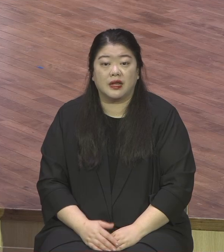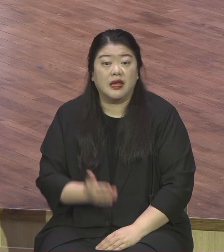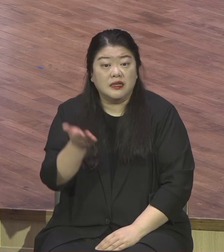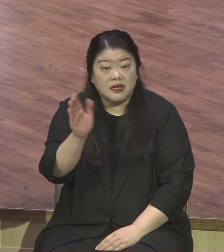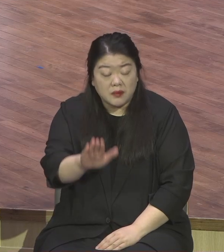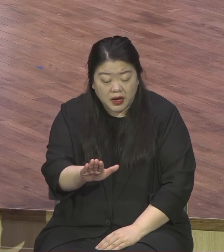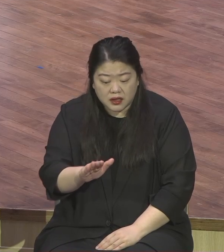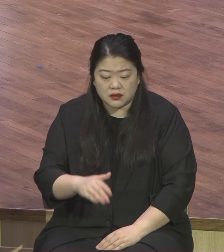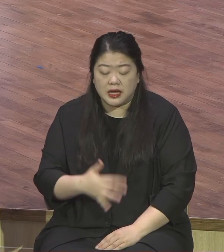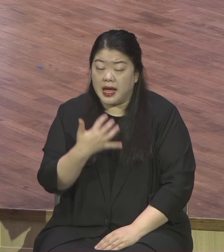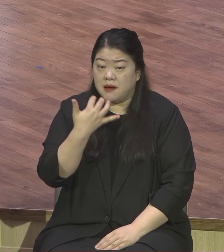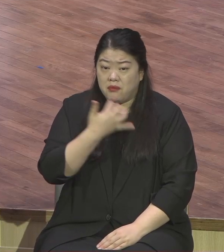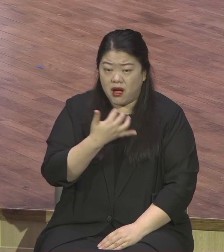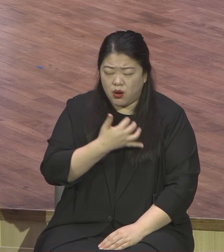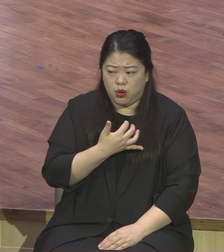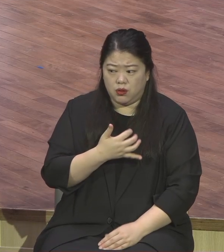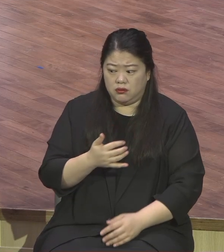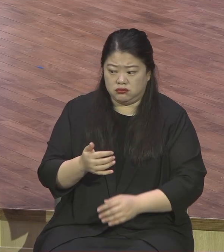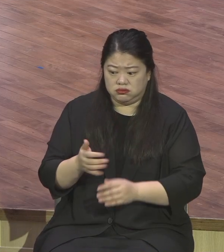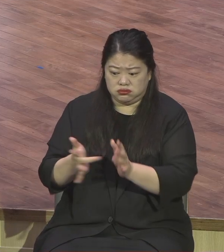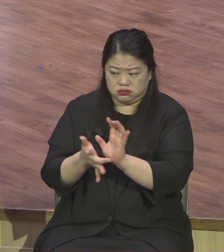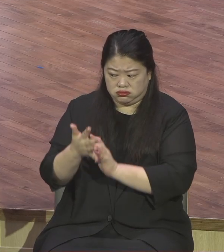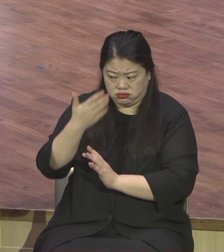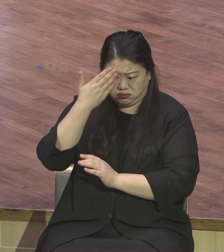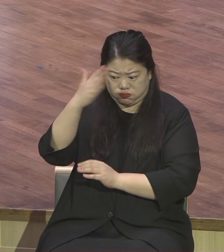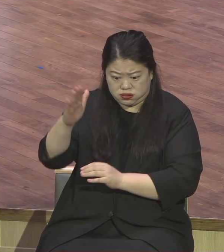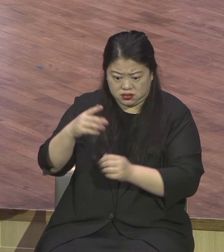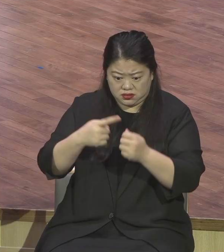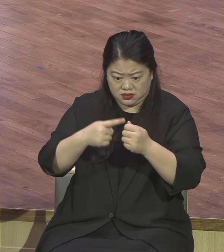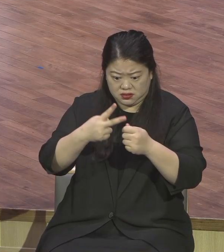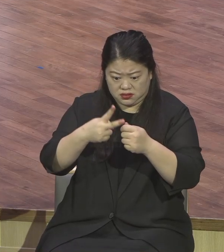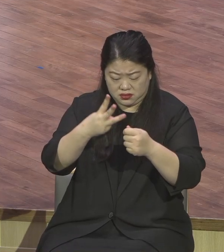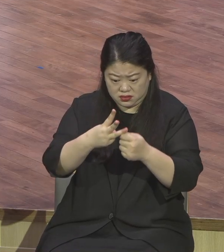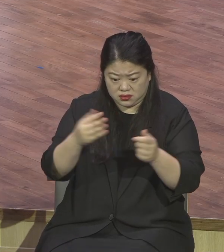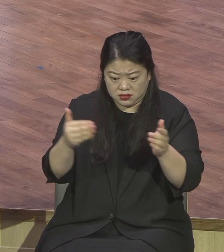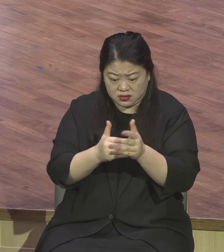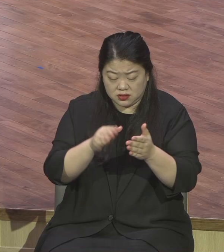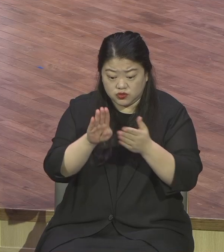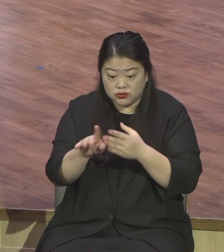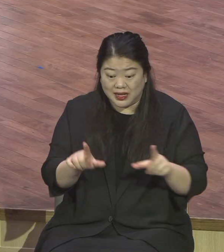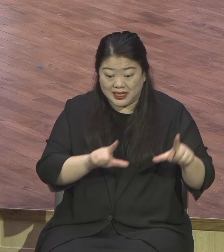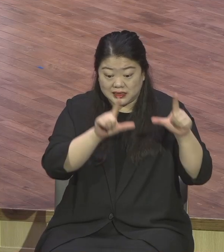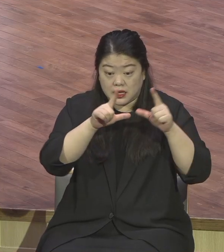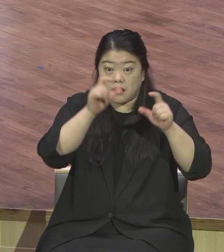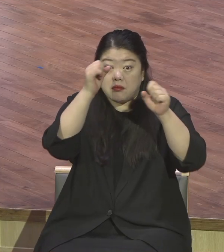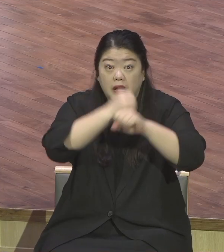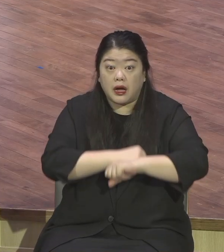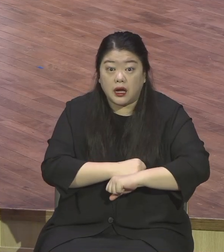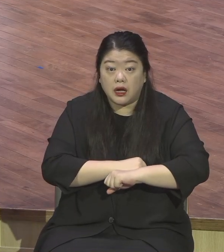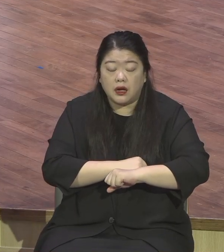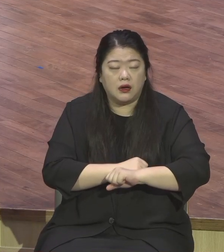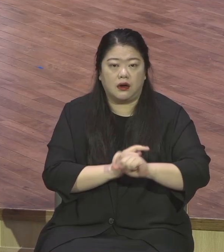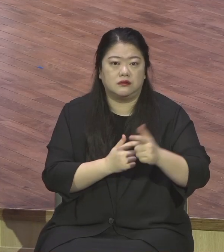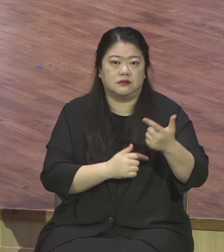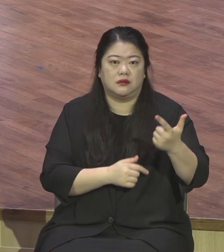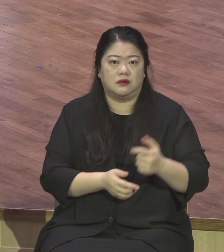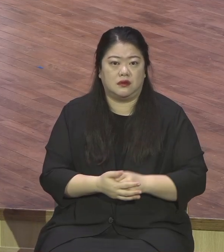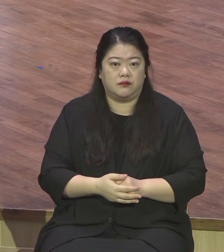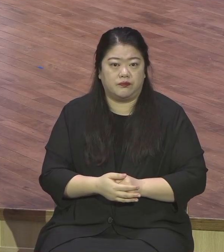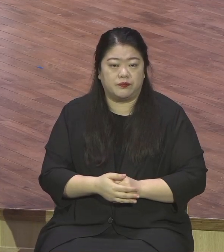아니었다는 사실입니다. 베드로는 오순절날 마가다락방에 성령이